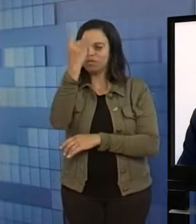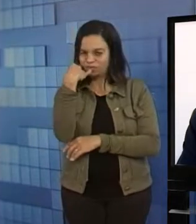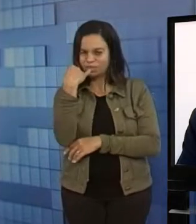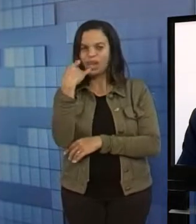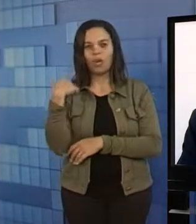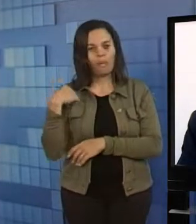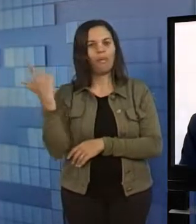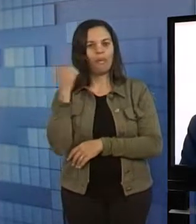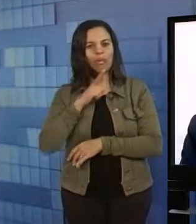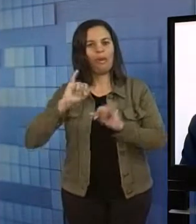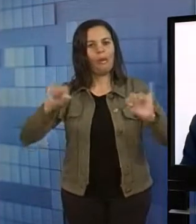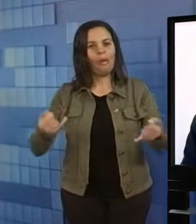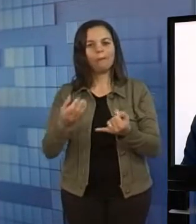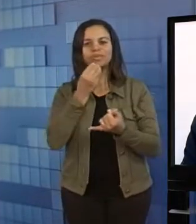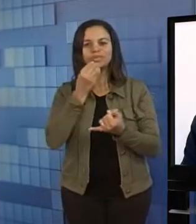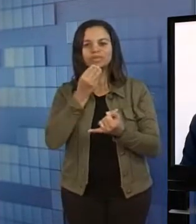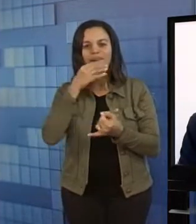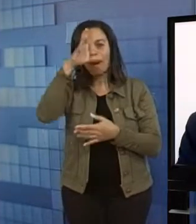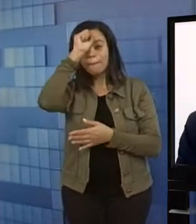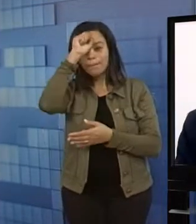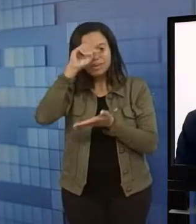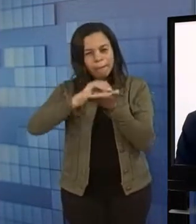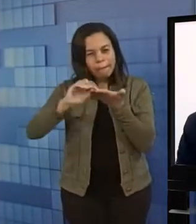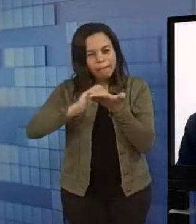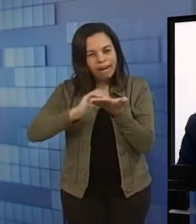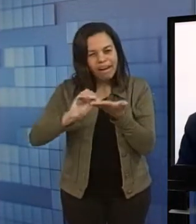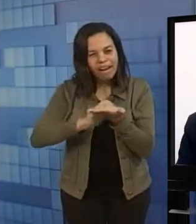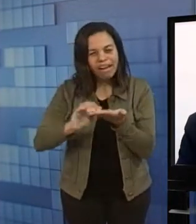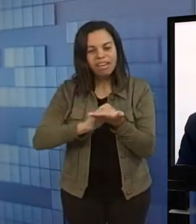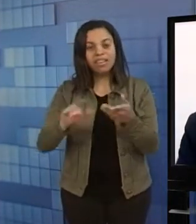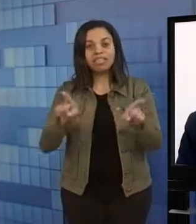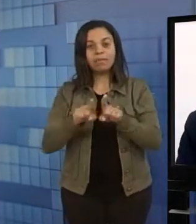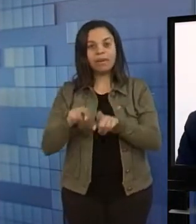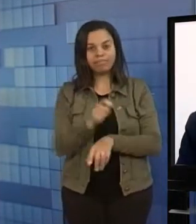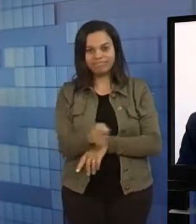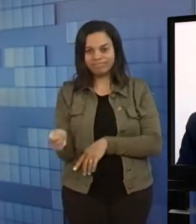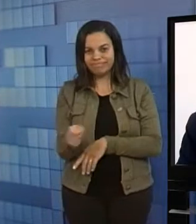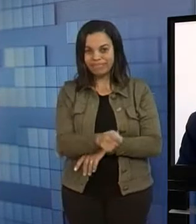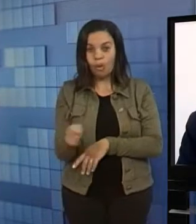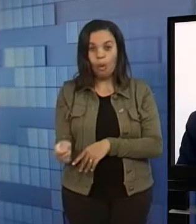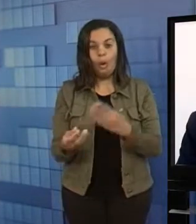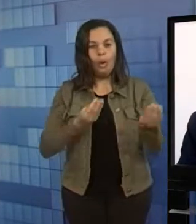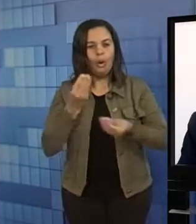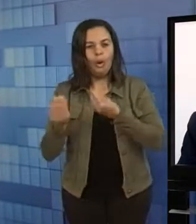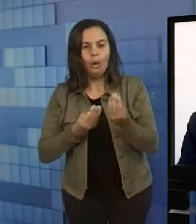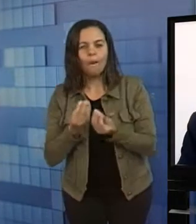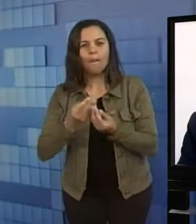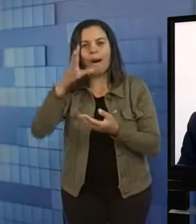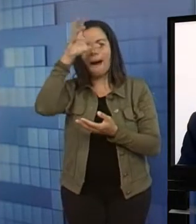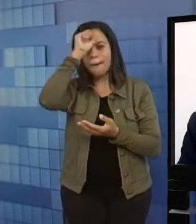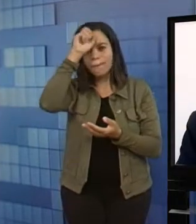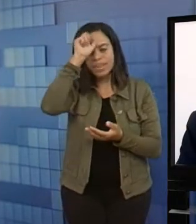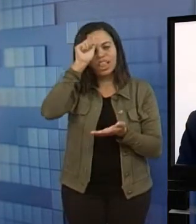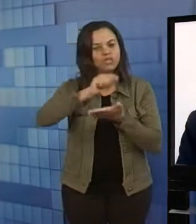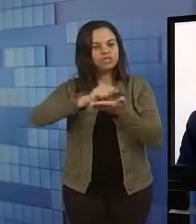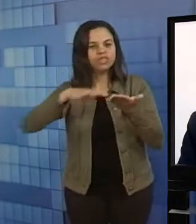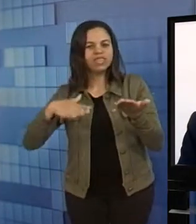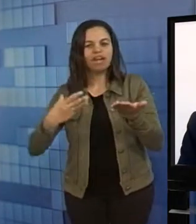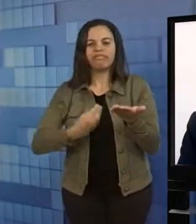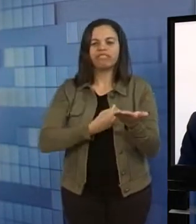a oportunidade de aprender o braile, orientação mobilidade, que é para o uso da bengala, AVD, que atividades da vida diária,